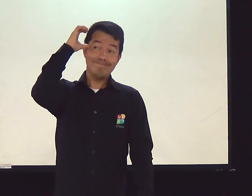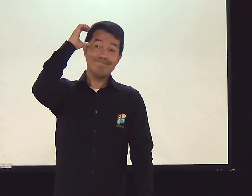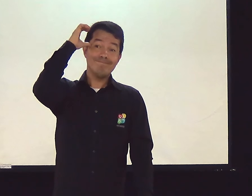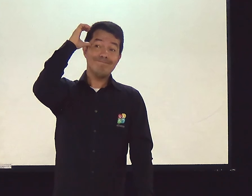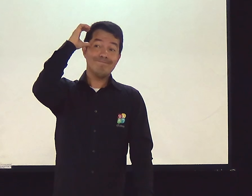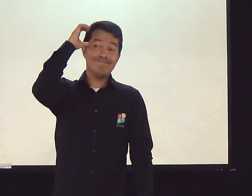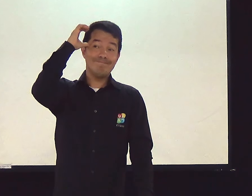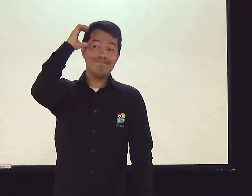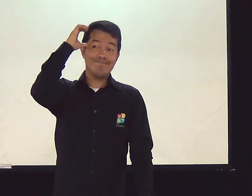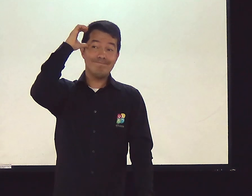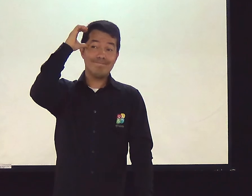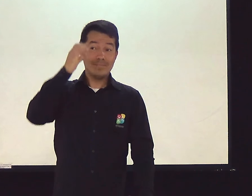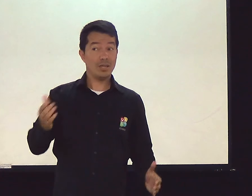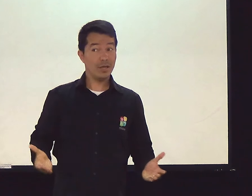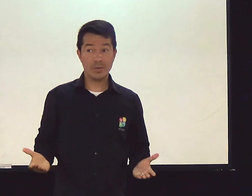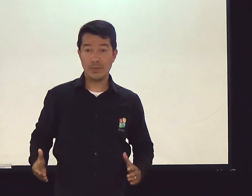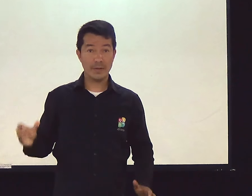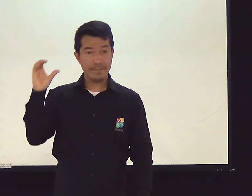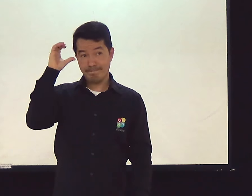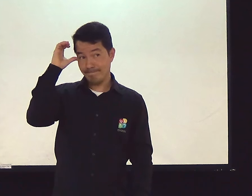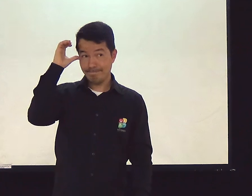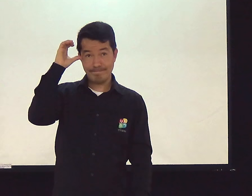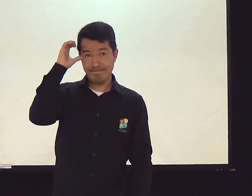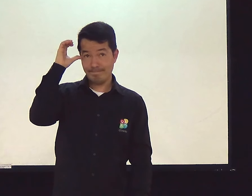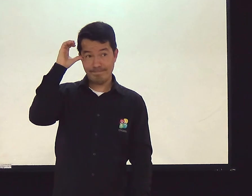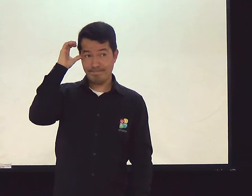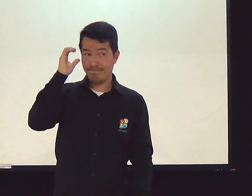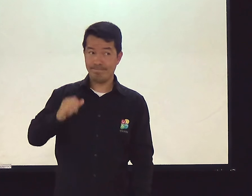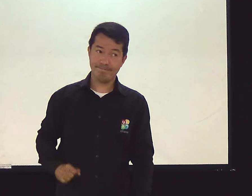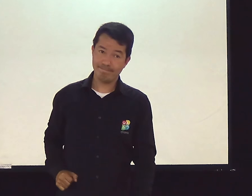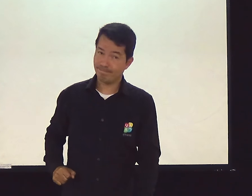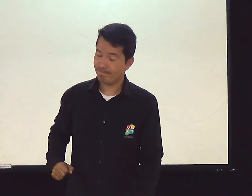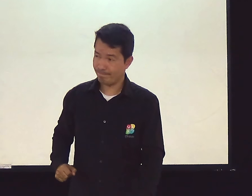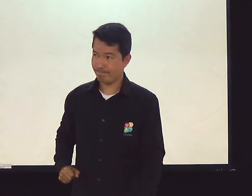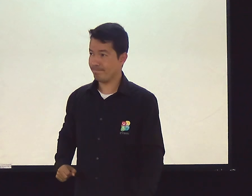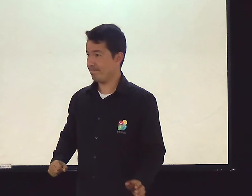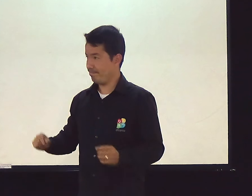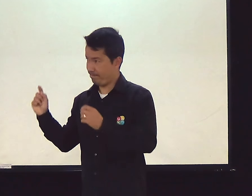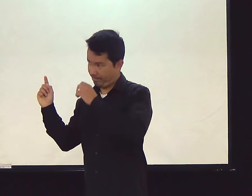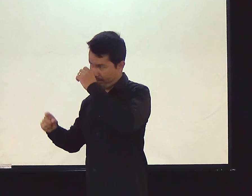O agora... O É agora que você tem que tomar consciência, prestar atenção nas suas coisas.